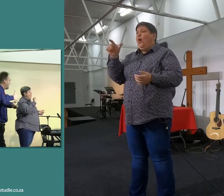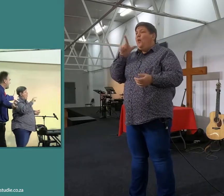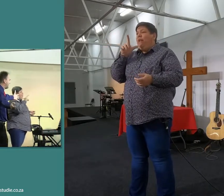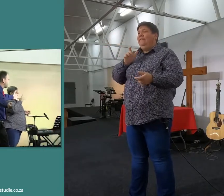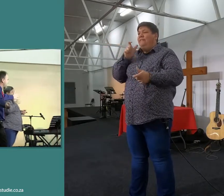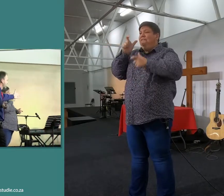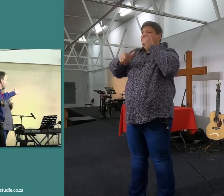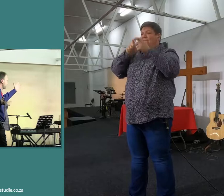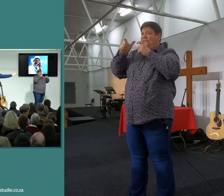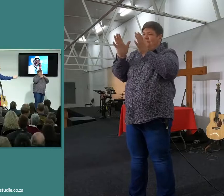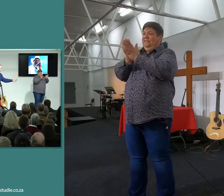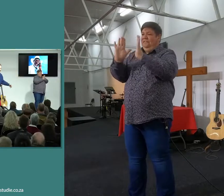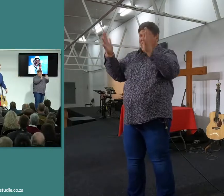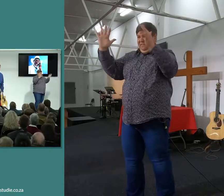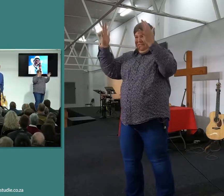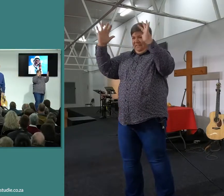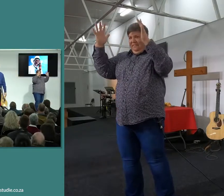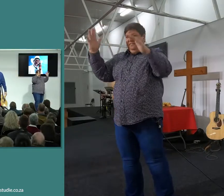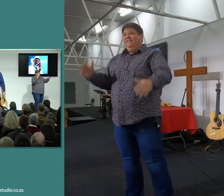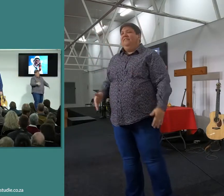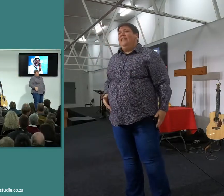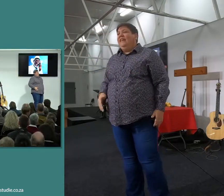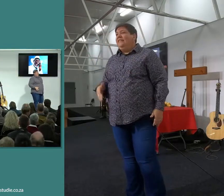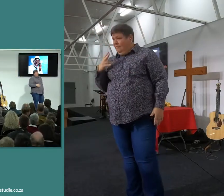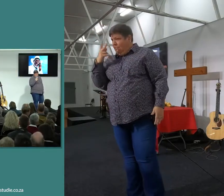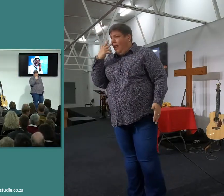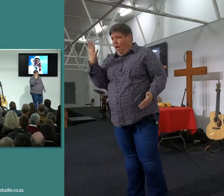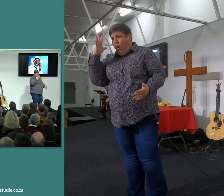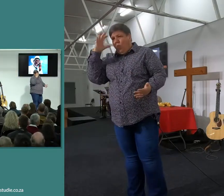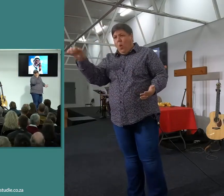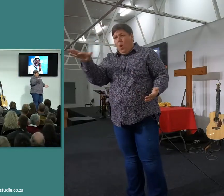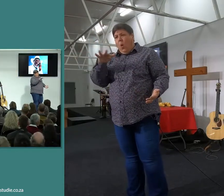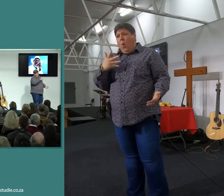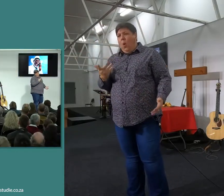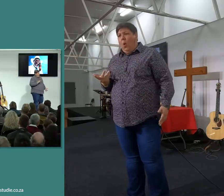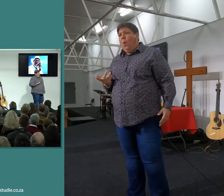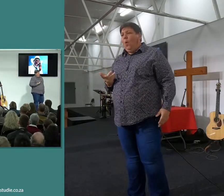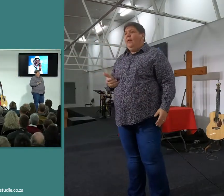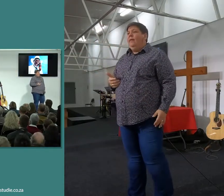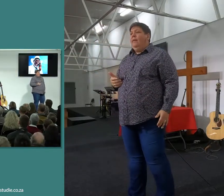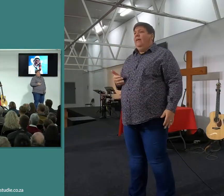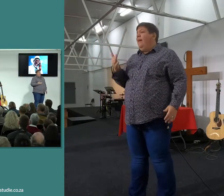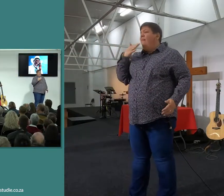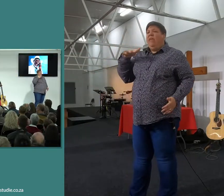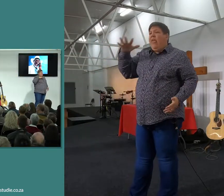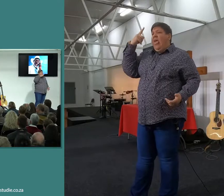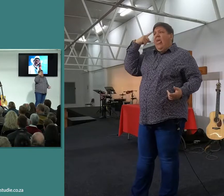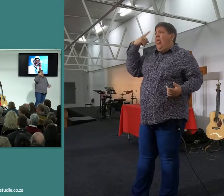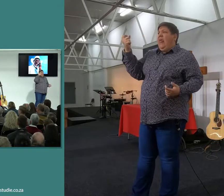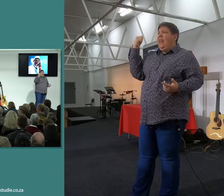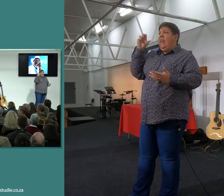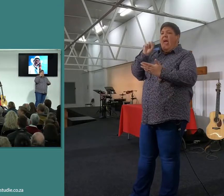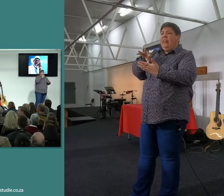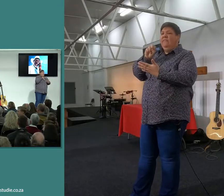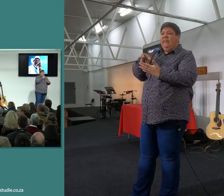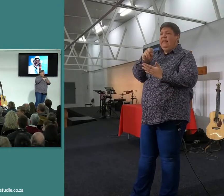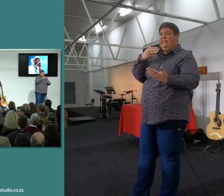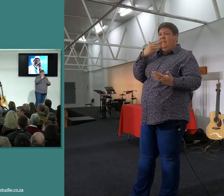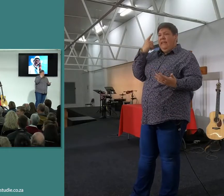handeklap, meeste van jylle kan goed omdaaf, wie van jylle het nie een van jylle goed geken nie, dit is die millennials en jongere, ek wil nie gauw sê,